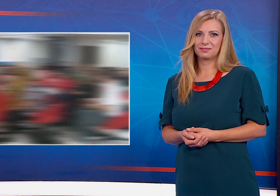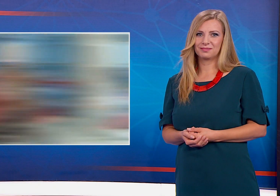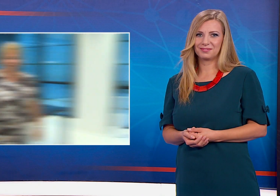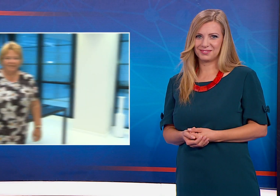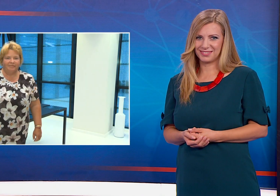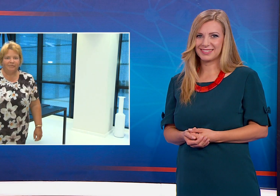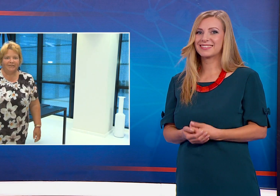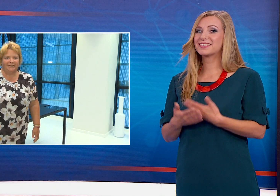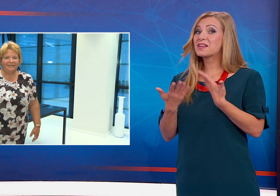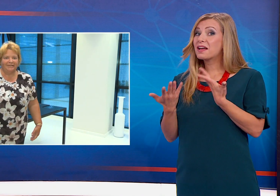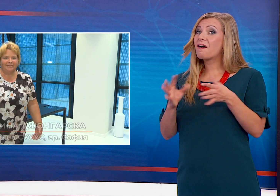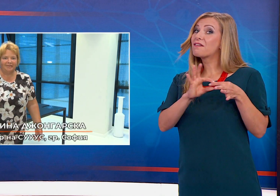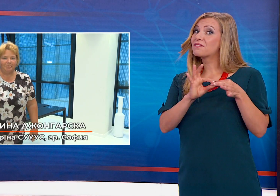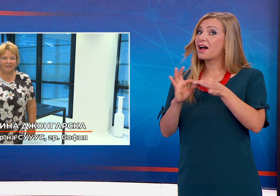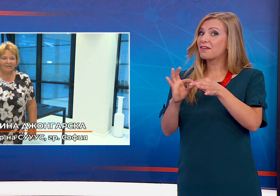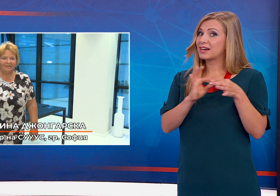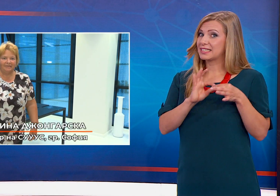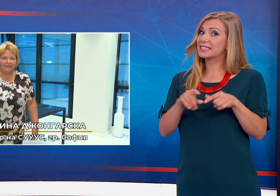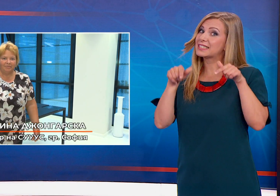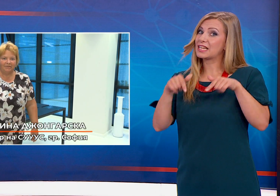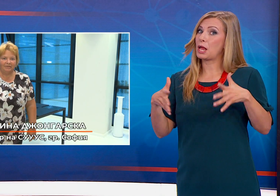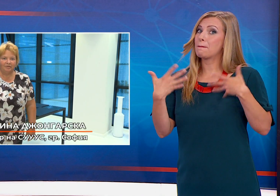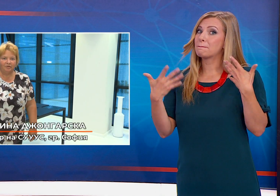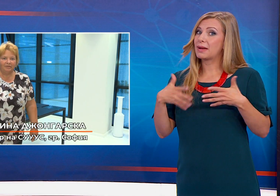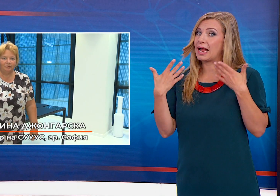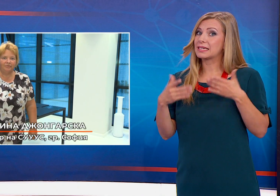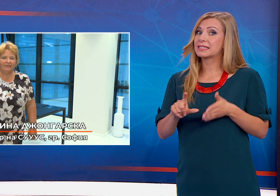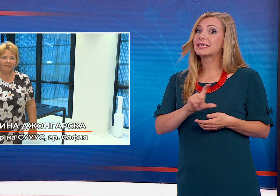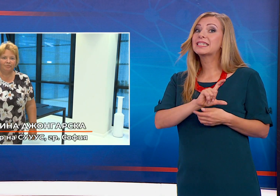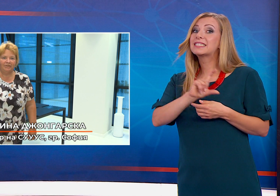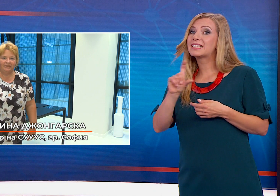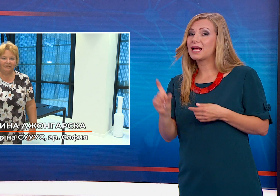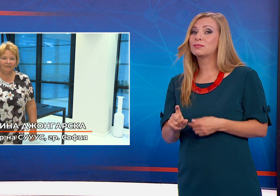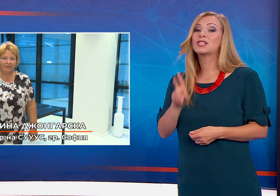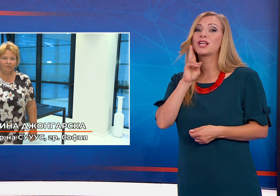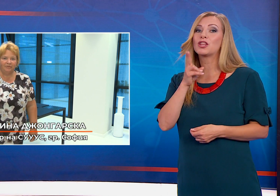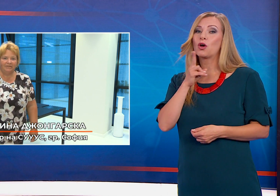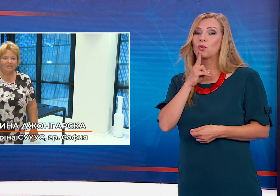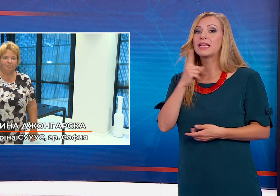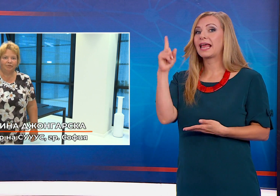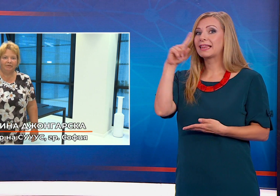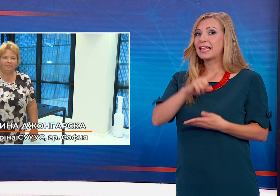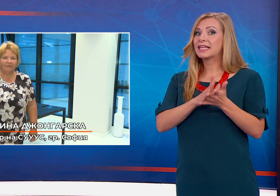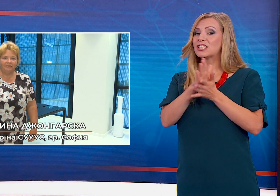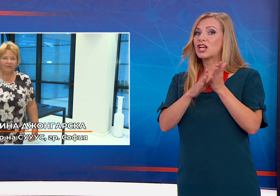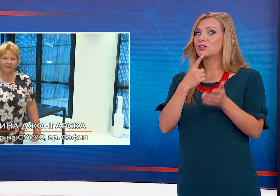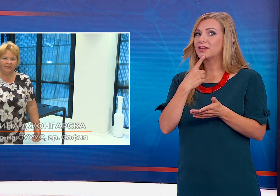Във връзка с празника, седмицата за хората за сувреден слух и деня на жестовия език пожелаваме на всички